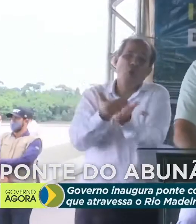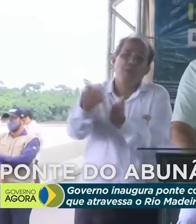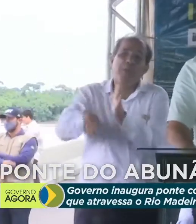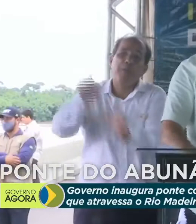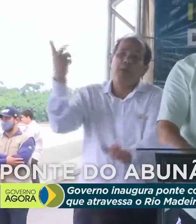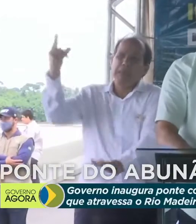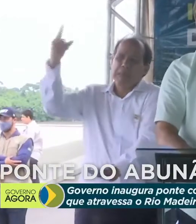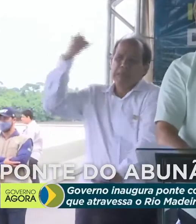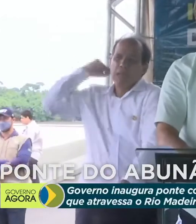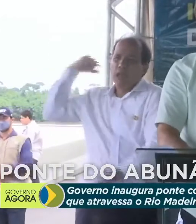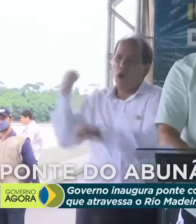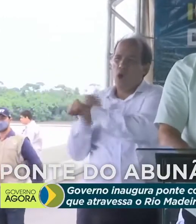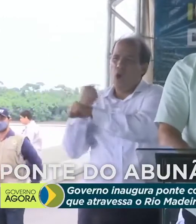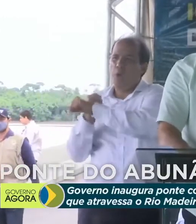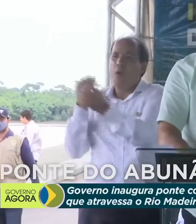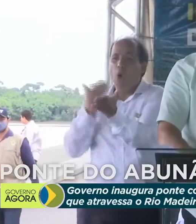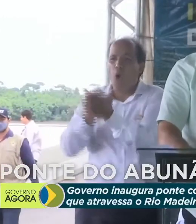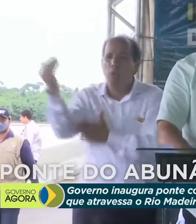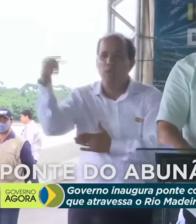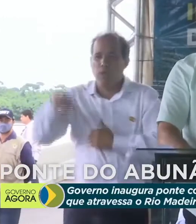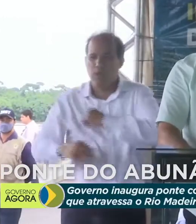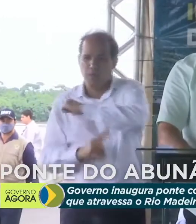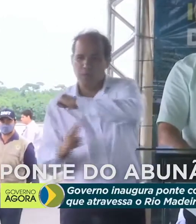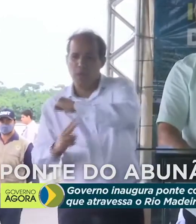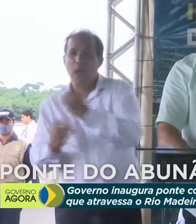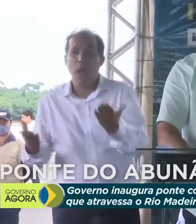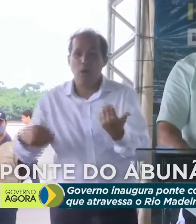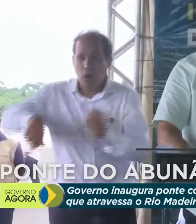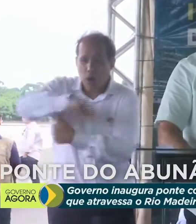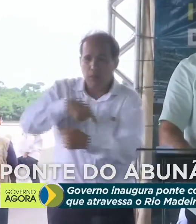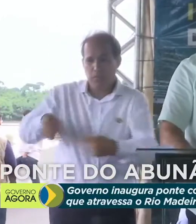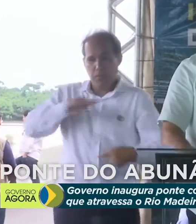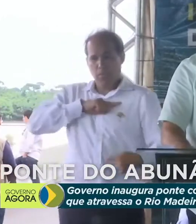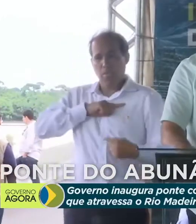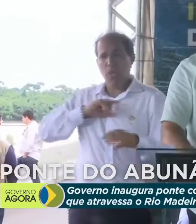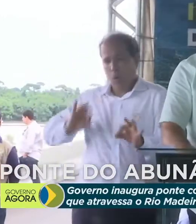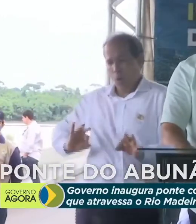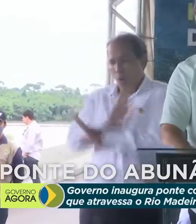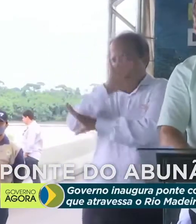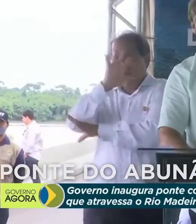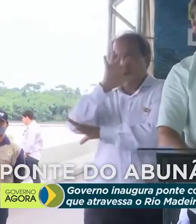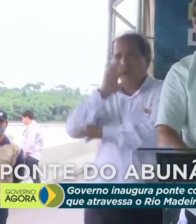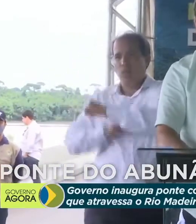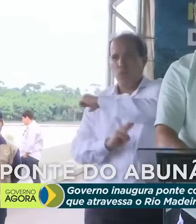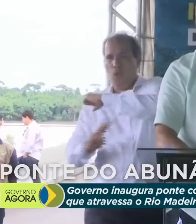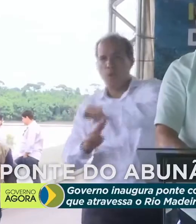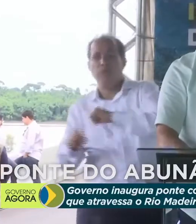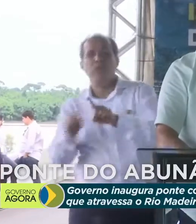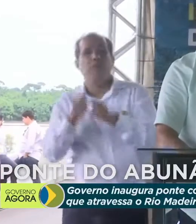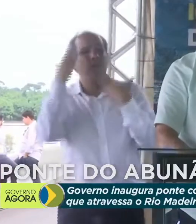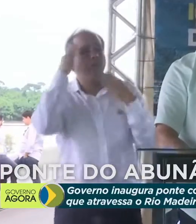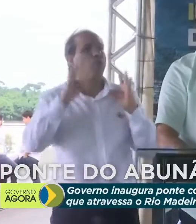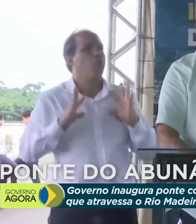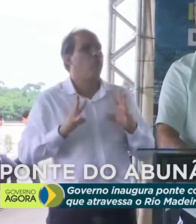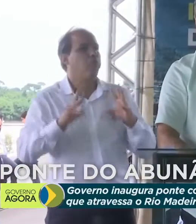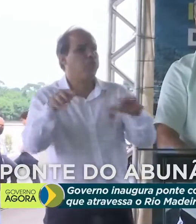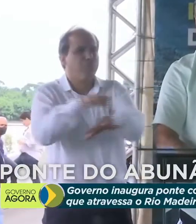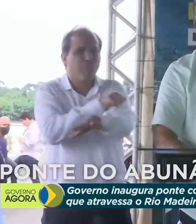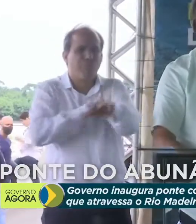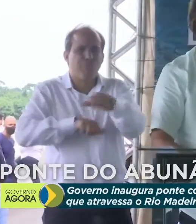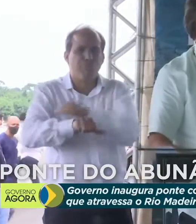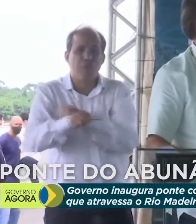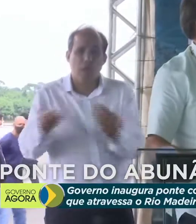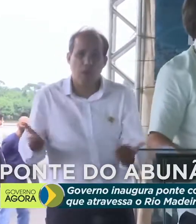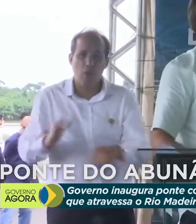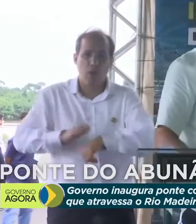nós, essa obra. Nós tivemos o privilégio de concluí-la. Agradecemos a todos que se empenharam nesse momento.